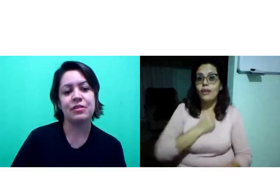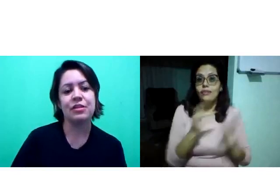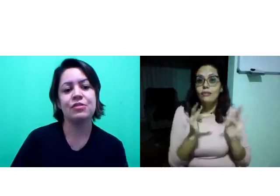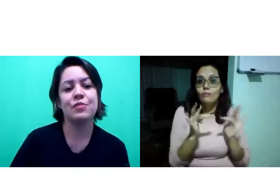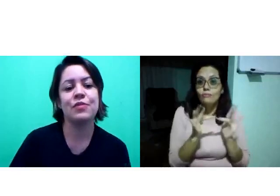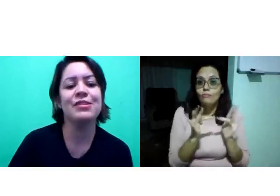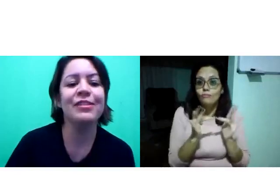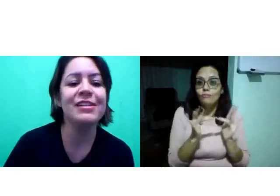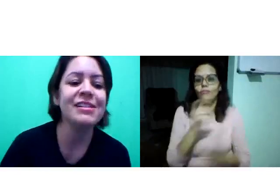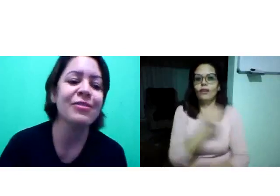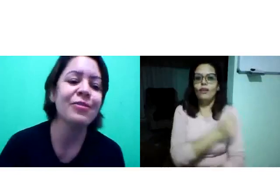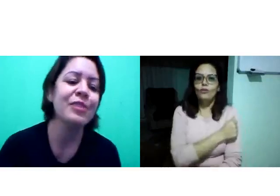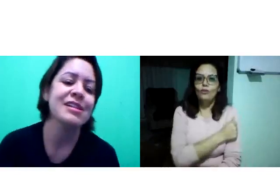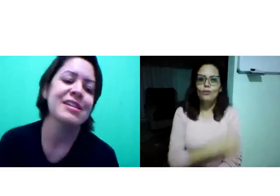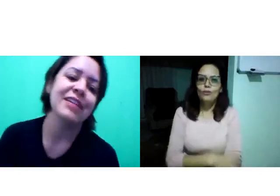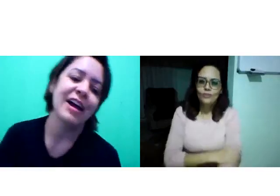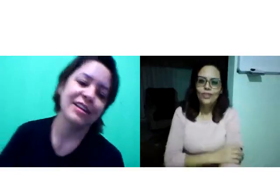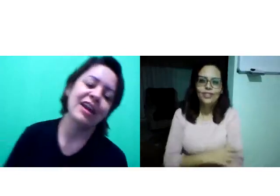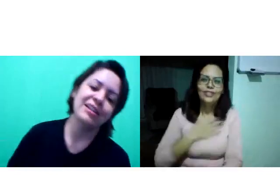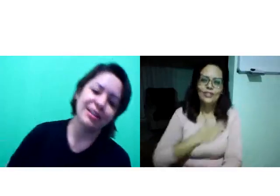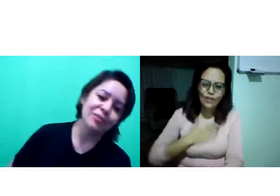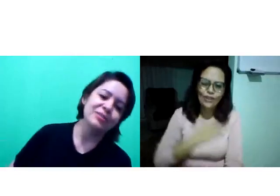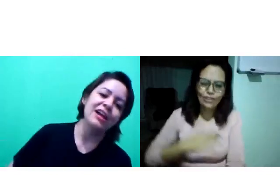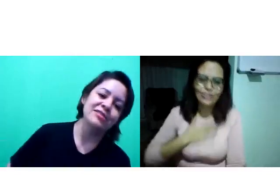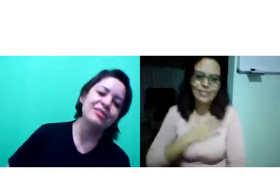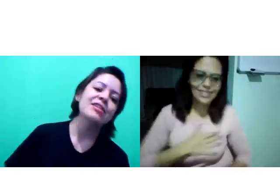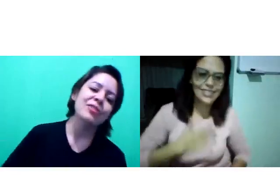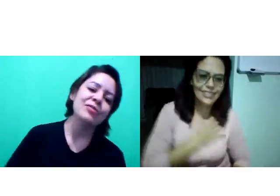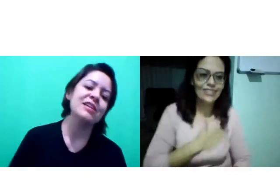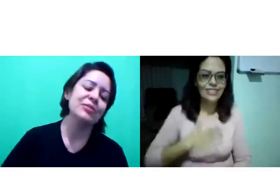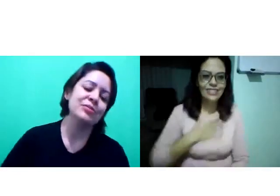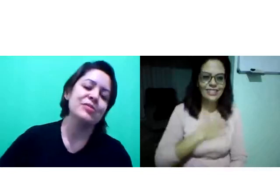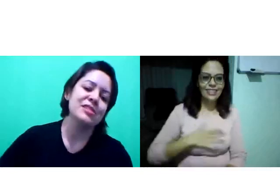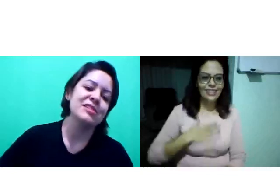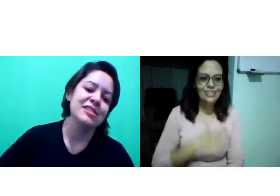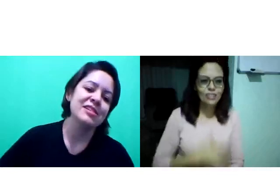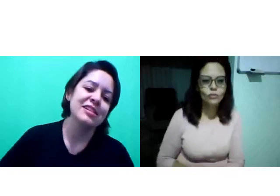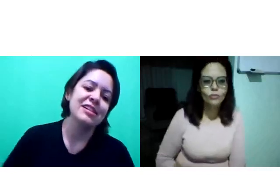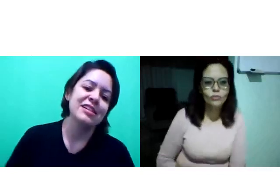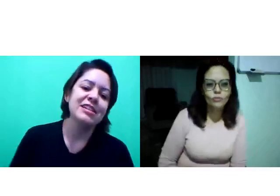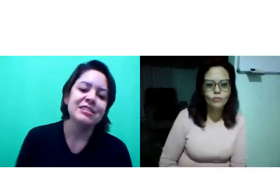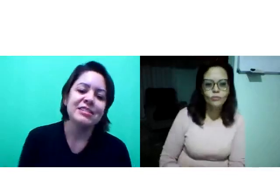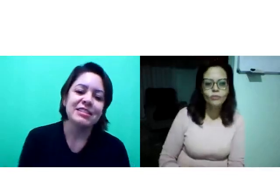Mas eu acho que os professores estão com muita saudade e querem ter contato com os alunos.